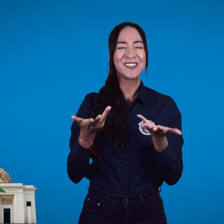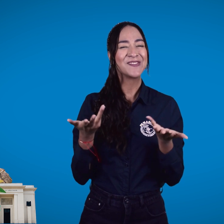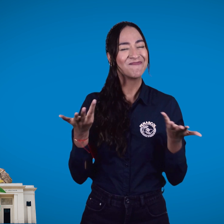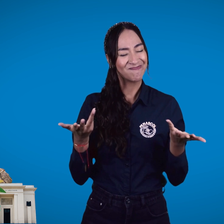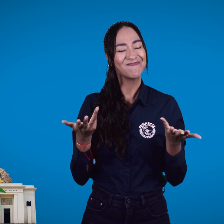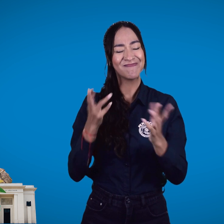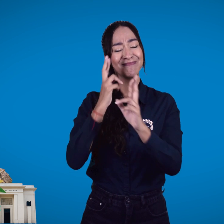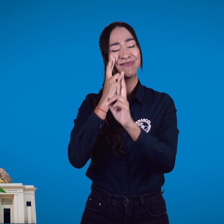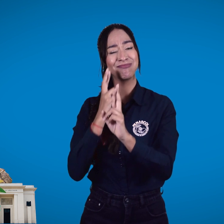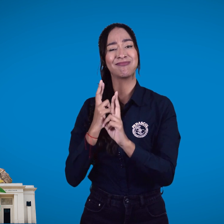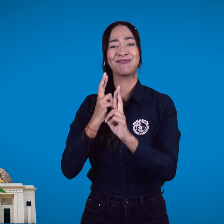la accesibilidad.